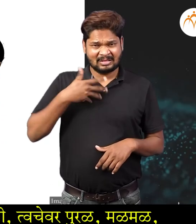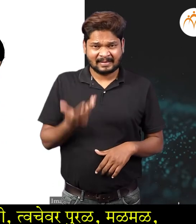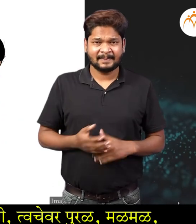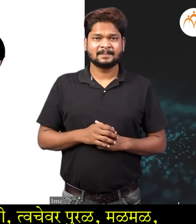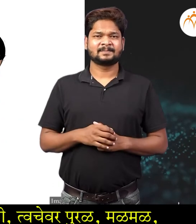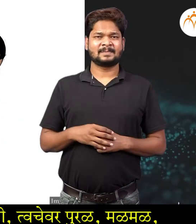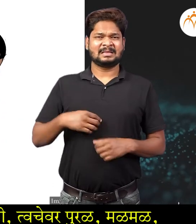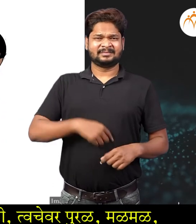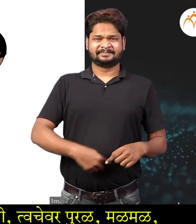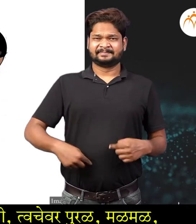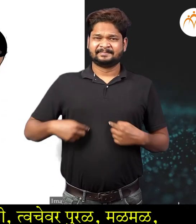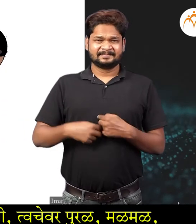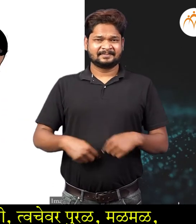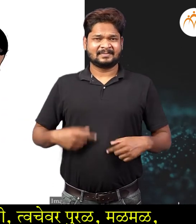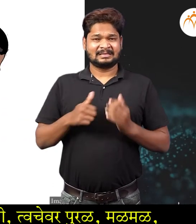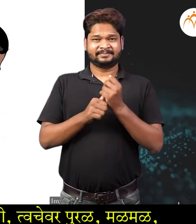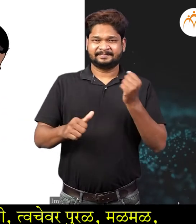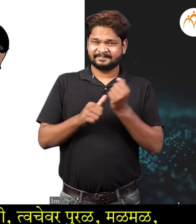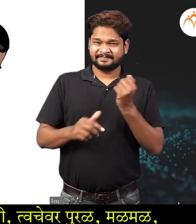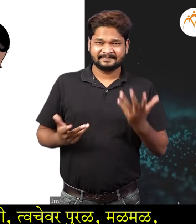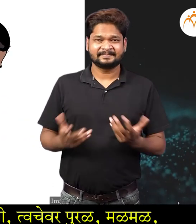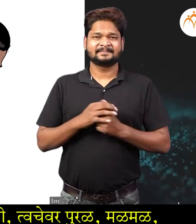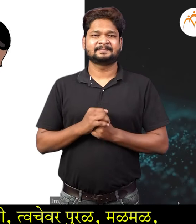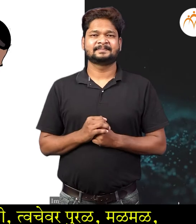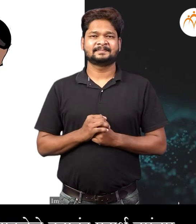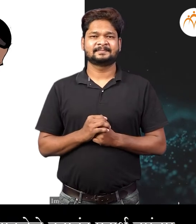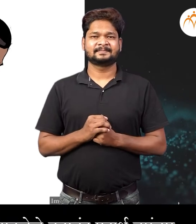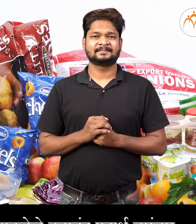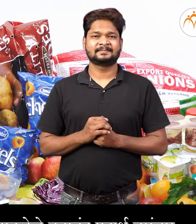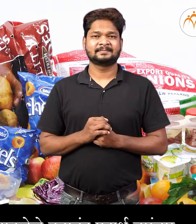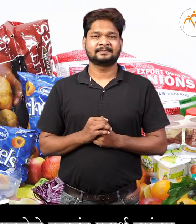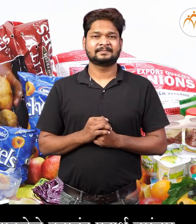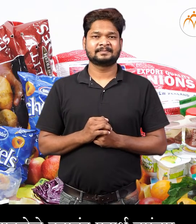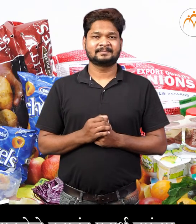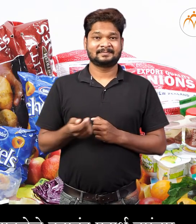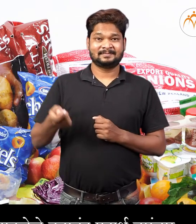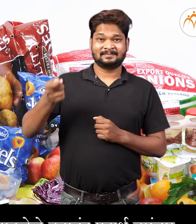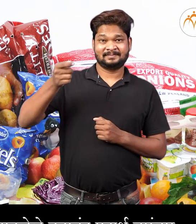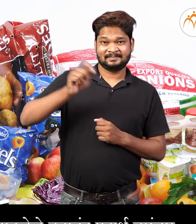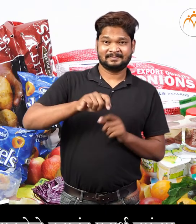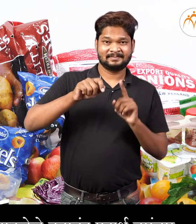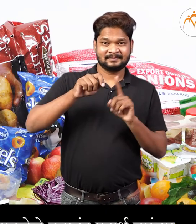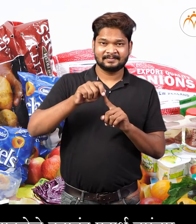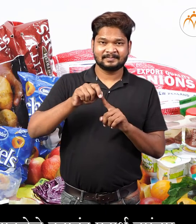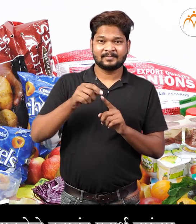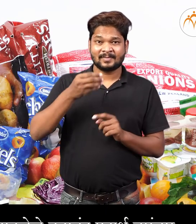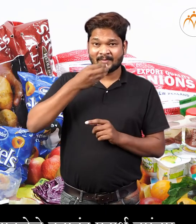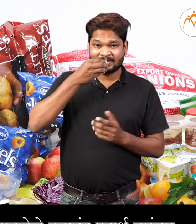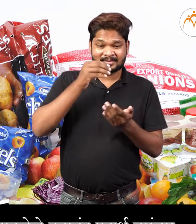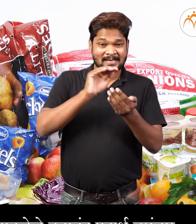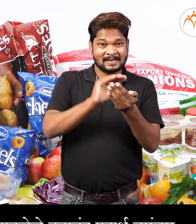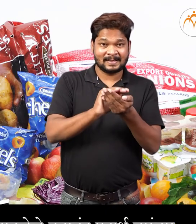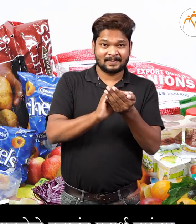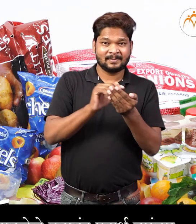मलमल, पचनाचा समस्या इत्यादी मनुन जास्त प्रमाणात परिरक्षके घतलेले हवाबंद